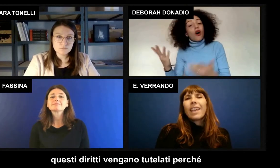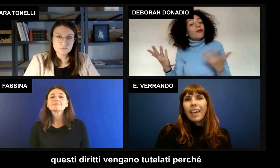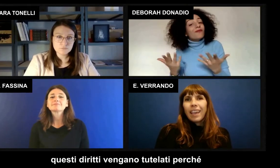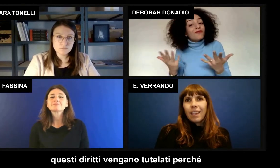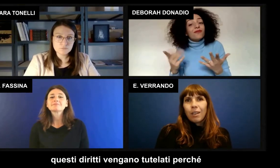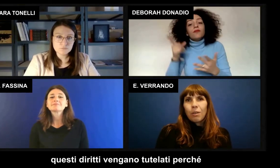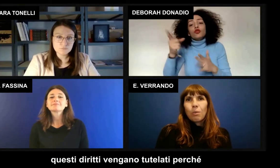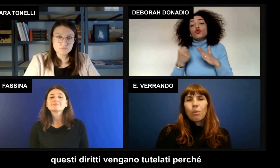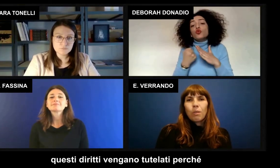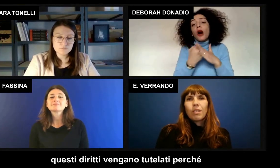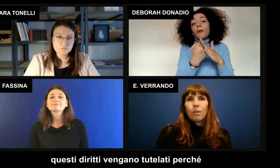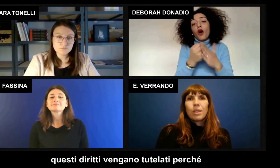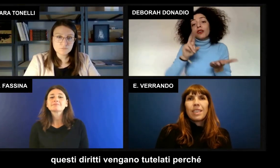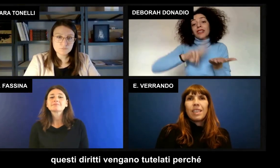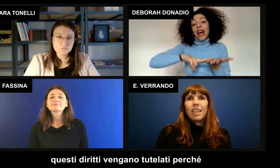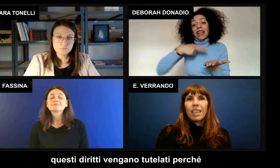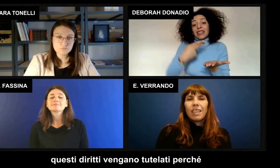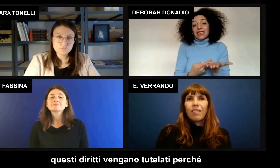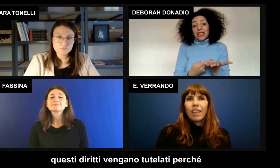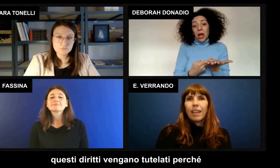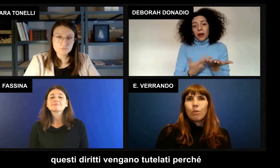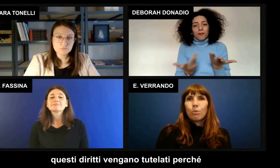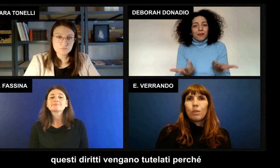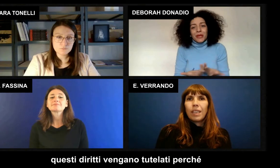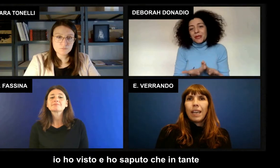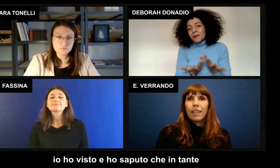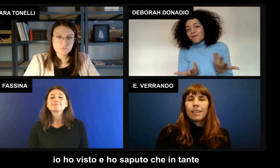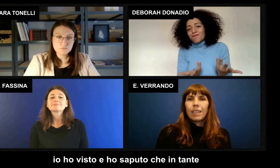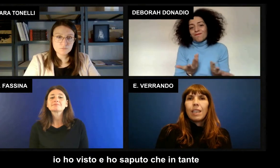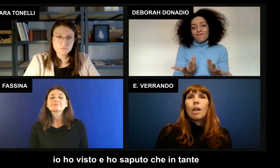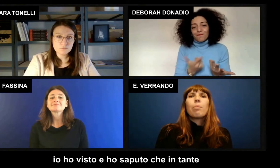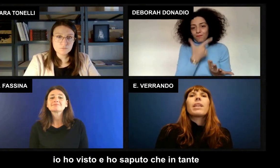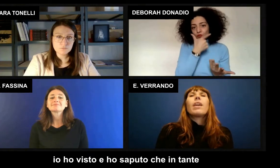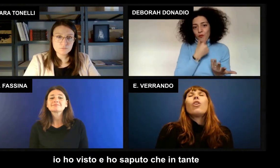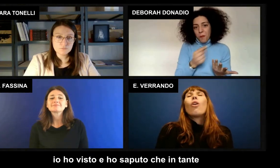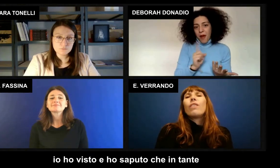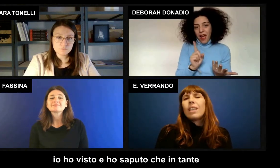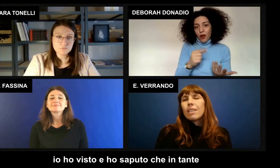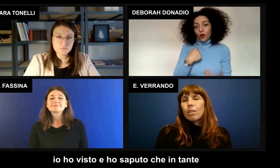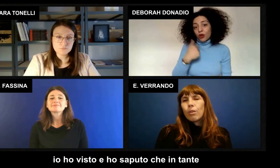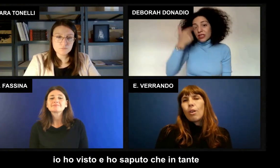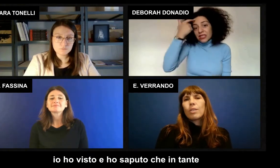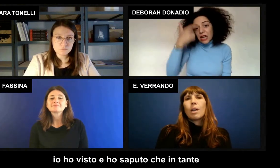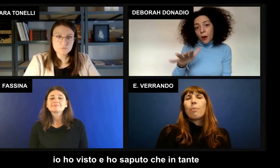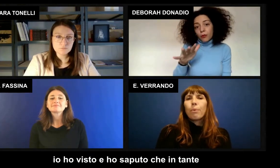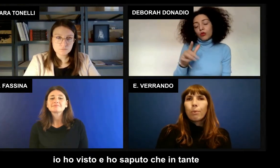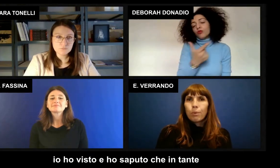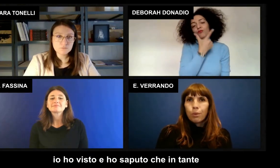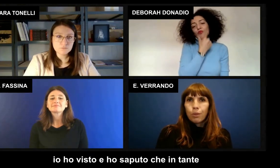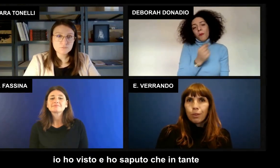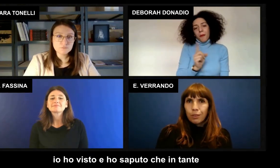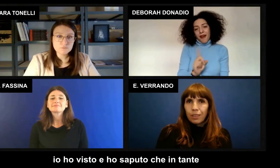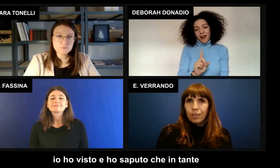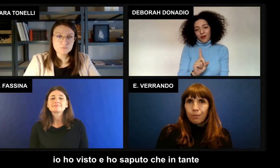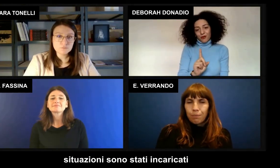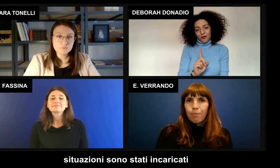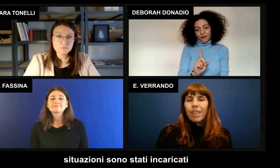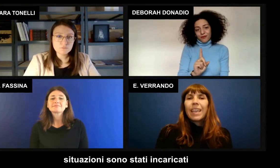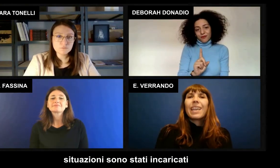affinché questi diritti vengano tutelati perché io ho visto e ho saputo